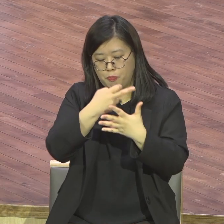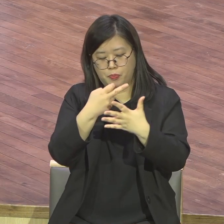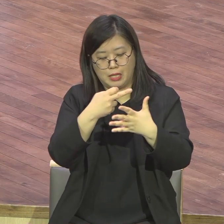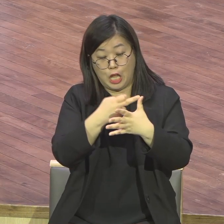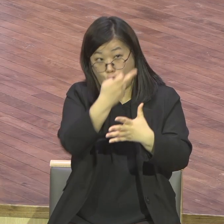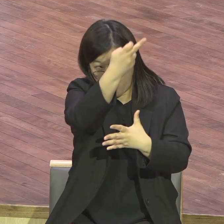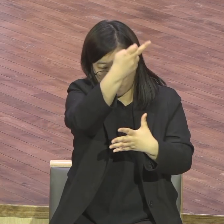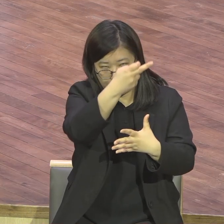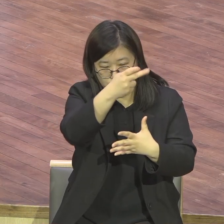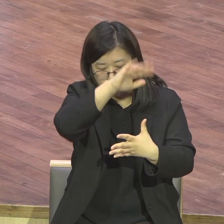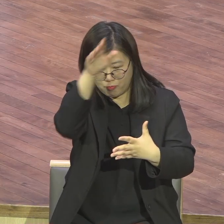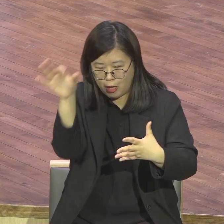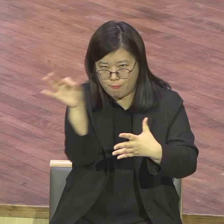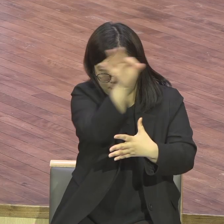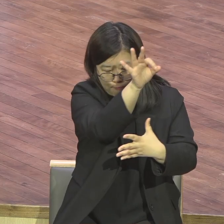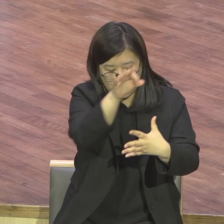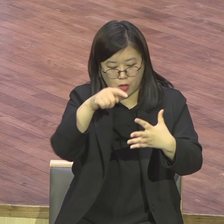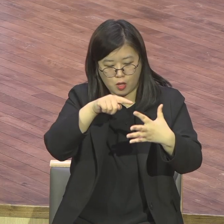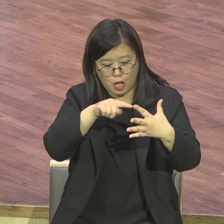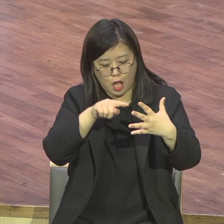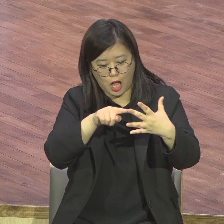나머지는 알아서 라는 거예요 알아서 우리는